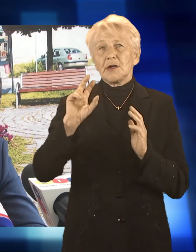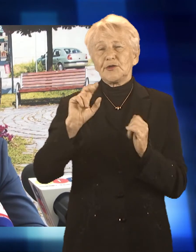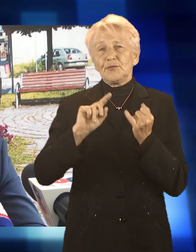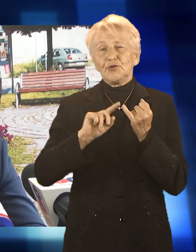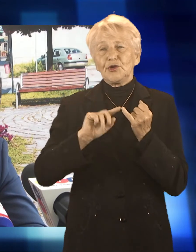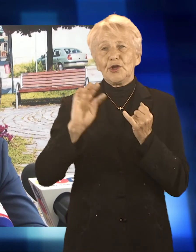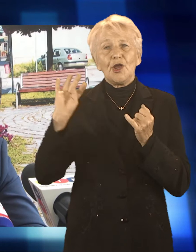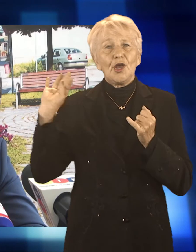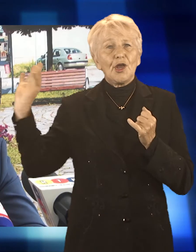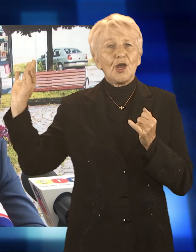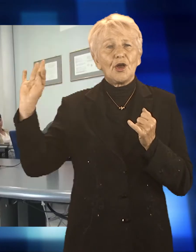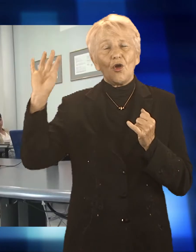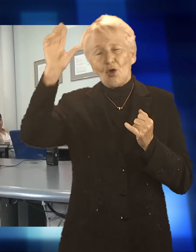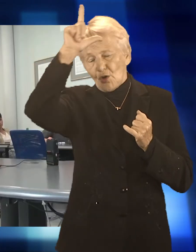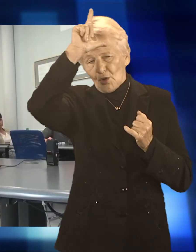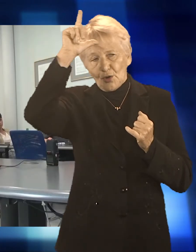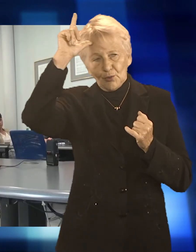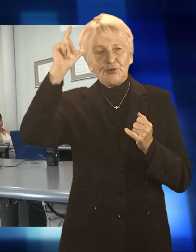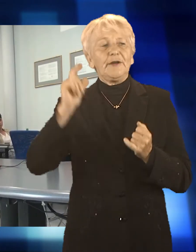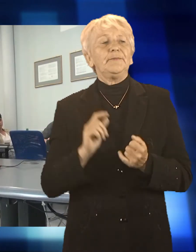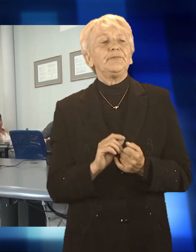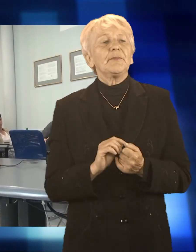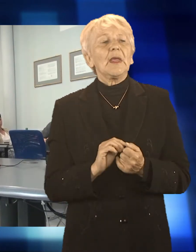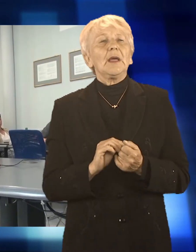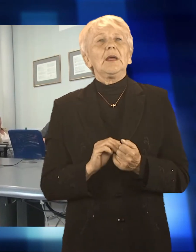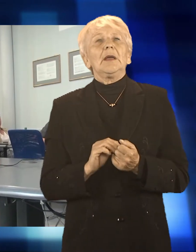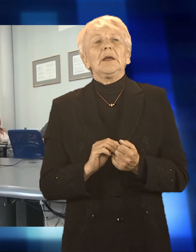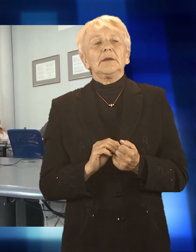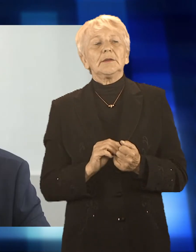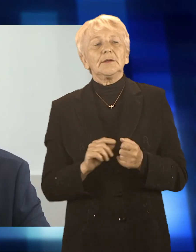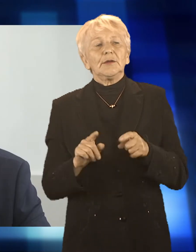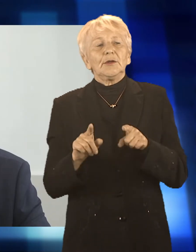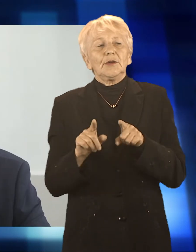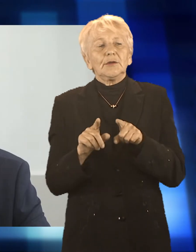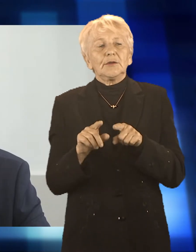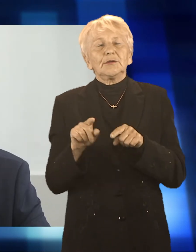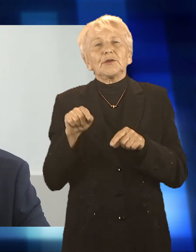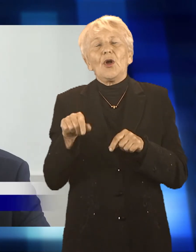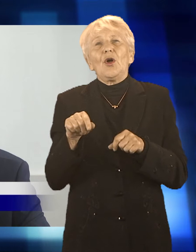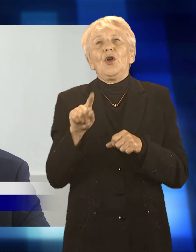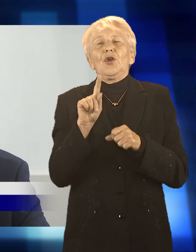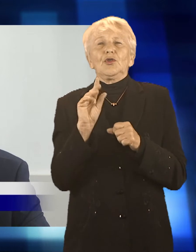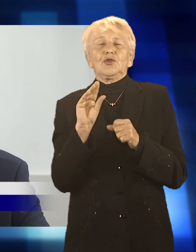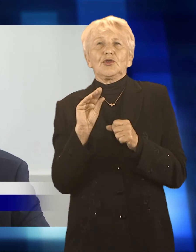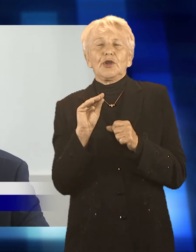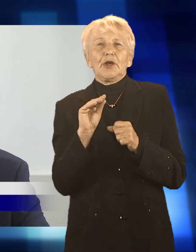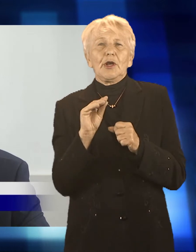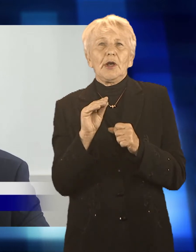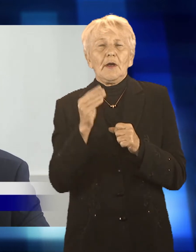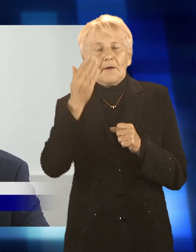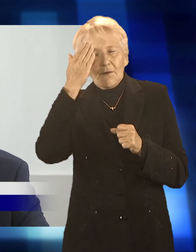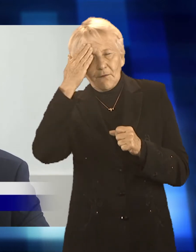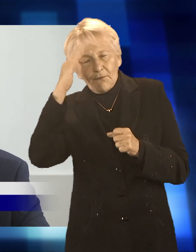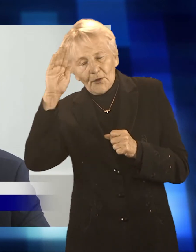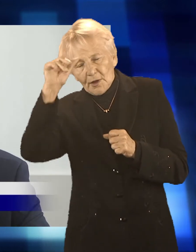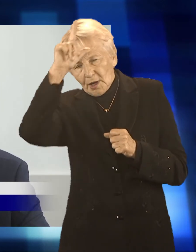myślę, że to jest najistotniejsze. Z podobnym entuzjazmem wyraził się włodarz miasta. Mając na względzie przede wszystkim dobrą mieszkańców, ale